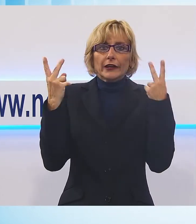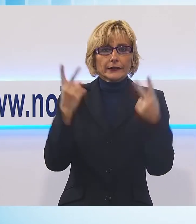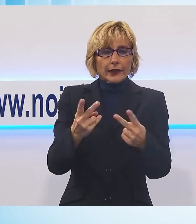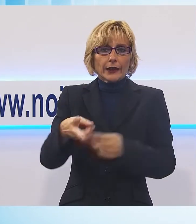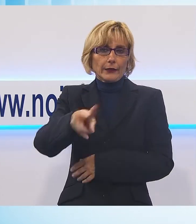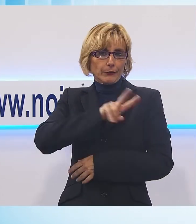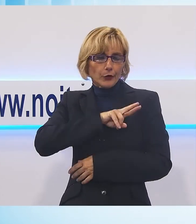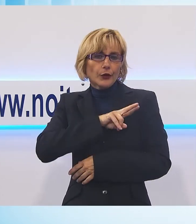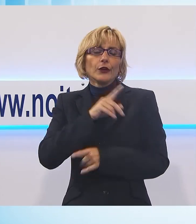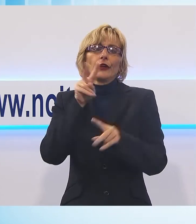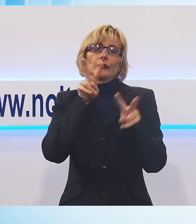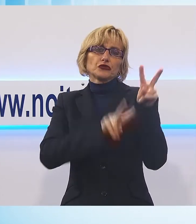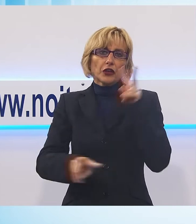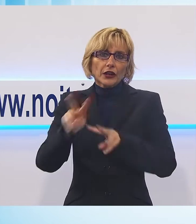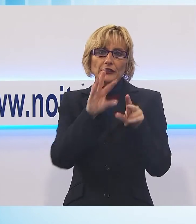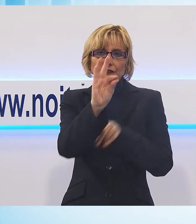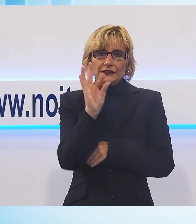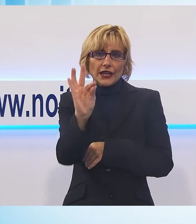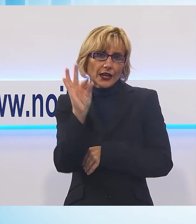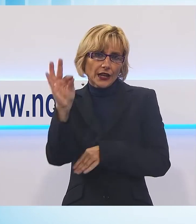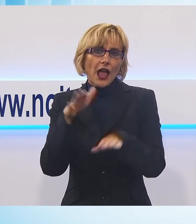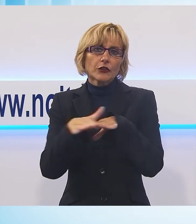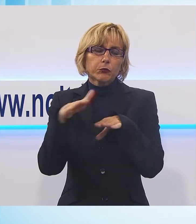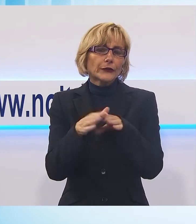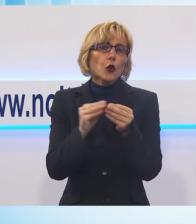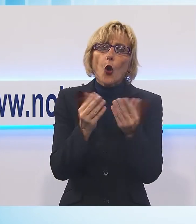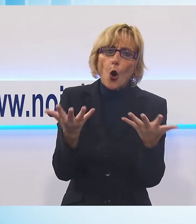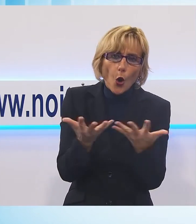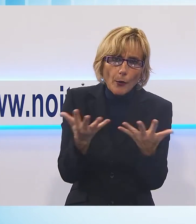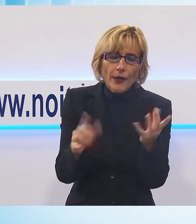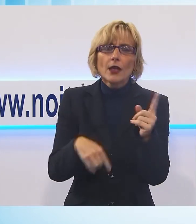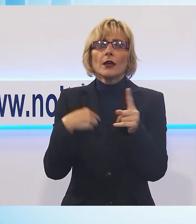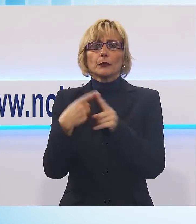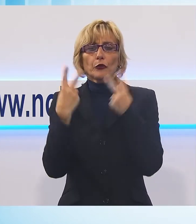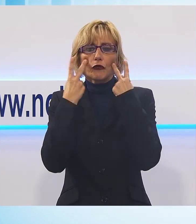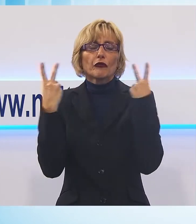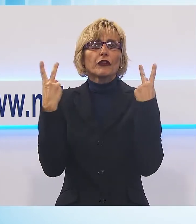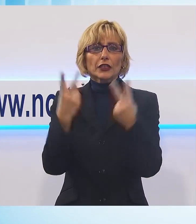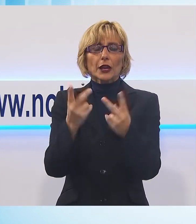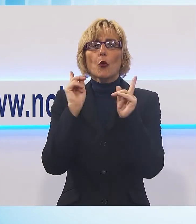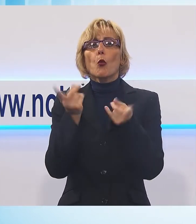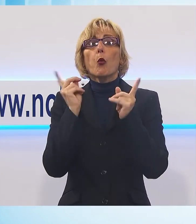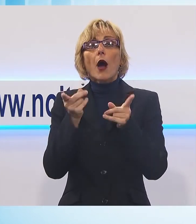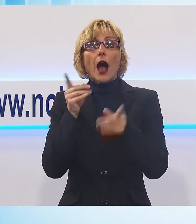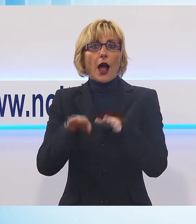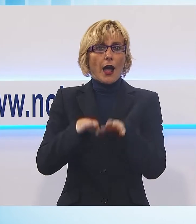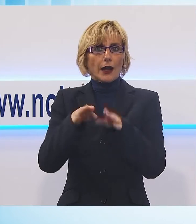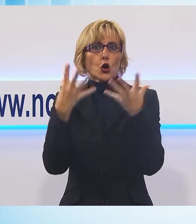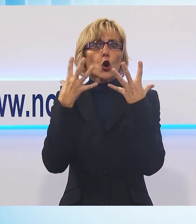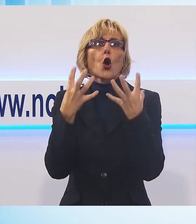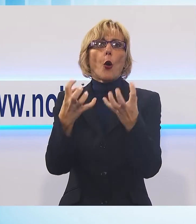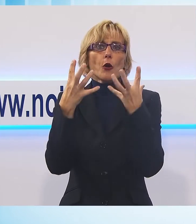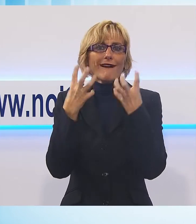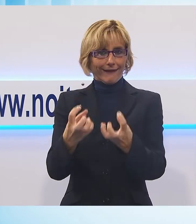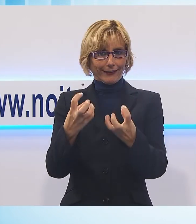saranno selezionati gli esperti e vedremo quali passi concreti